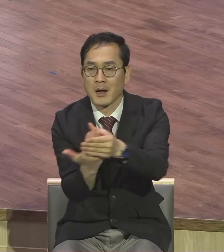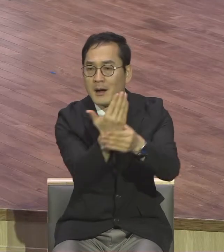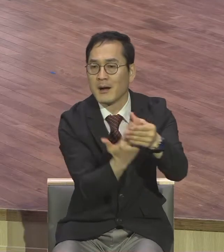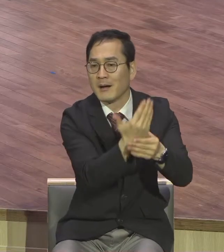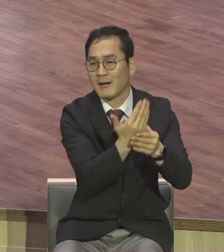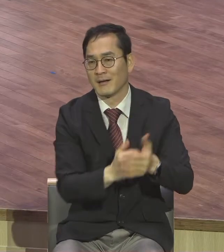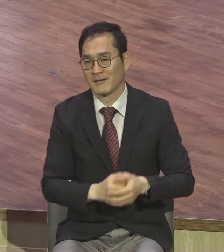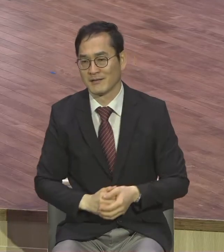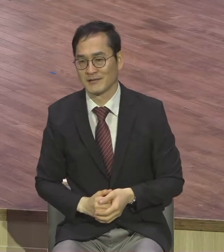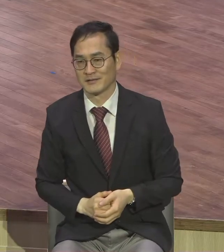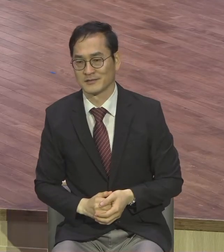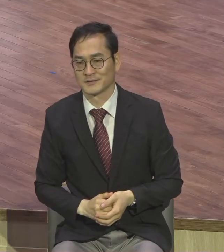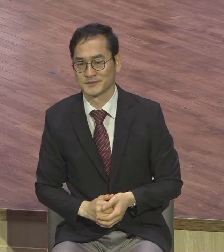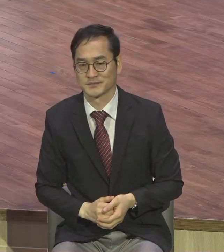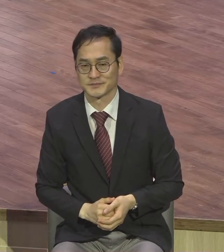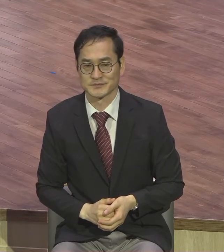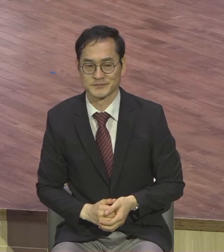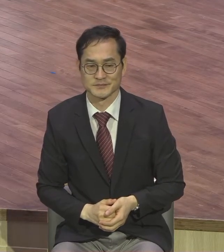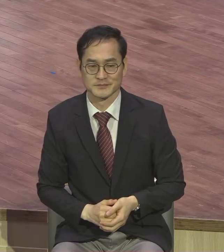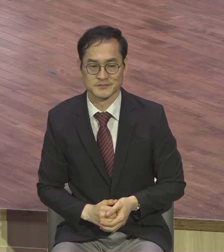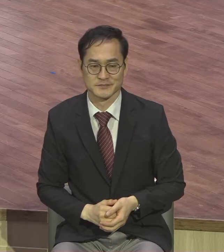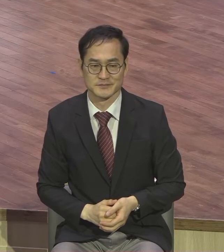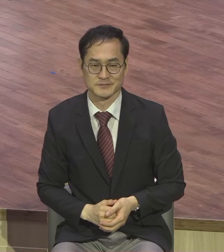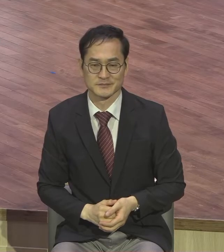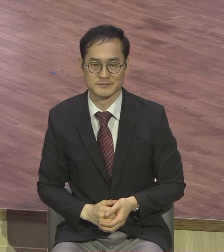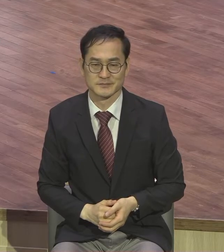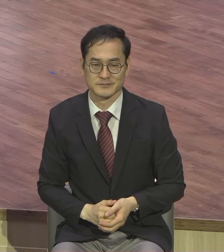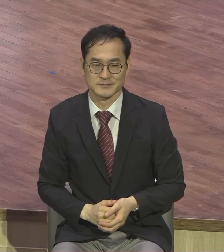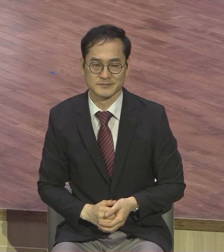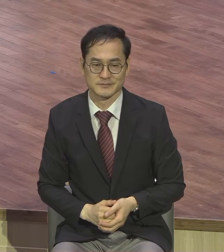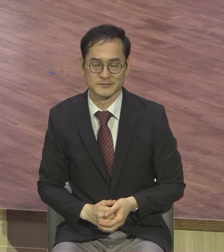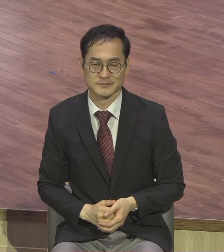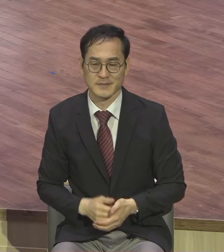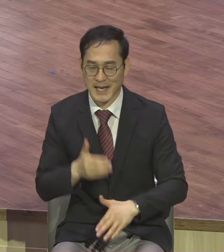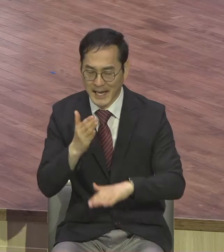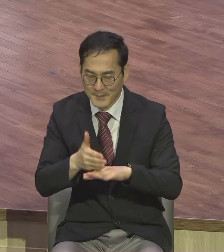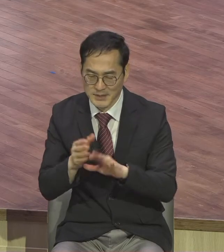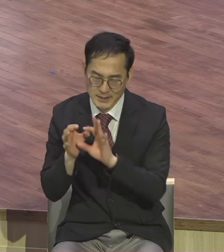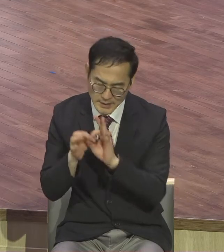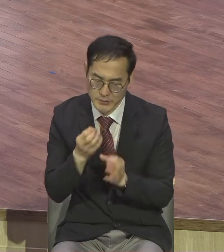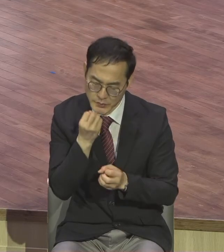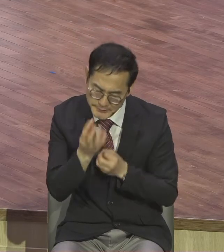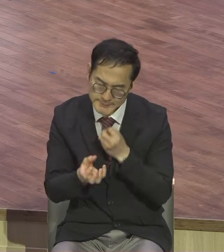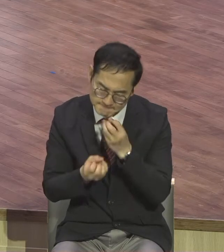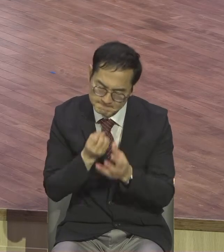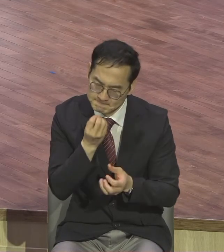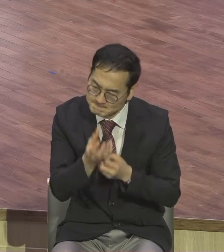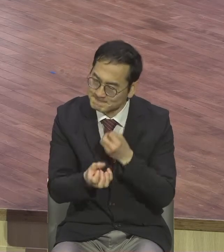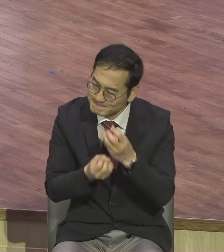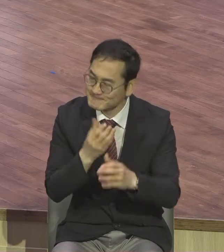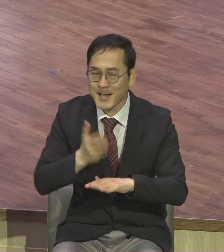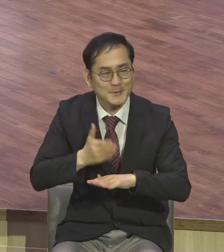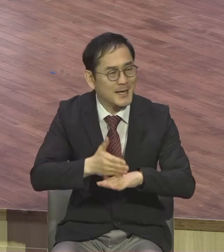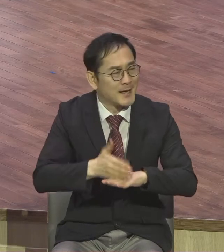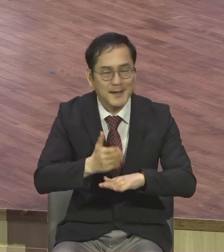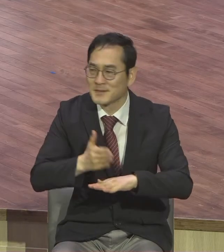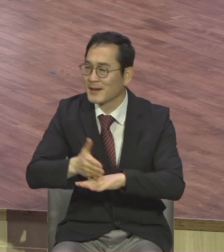우리가 감사할 이데이를 펼쳐나가는 삶을 살면 그 삶이 뭐라 그래요? 천국에